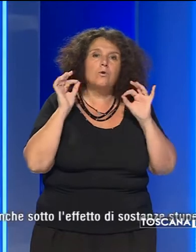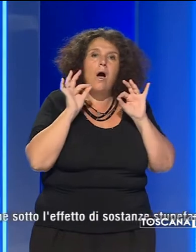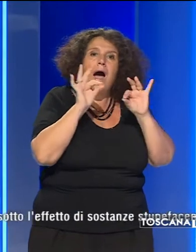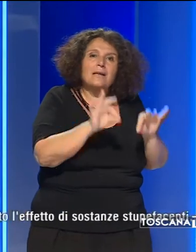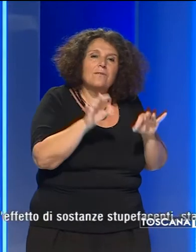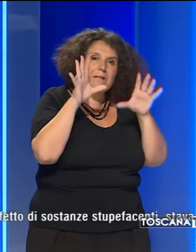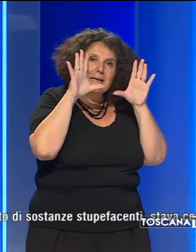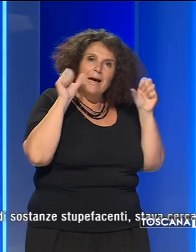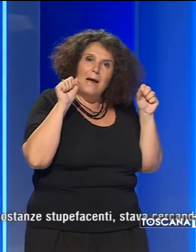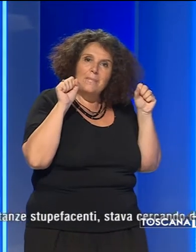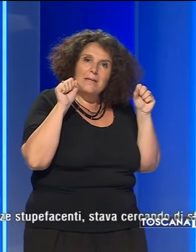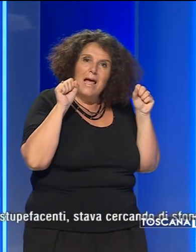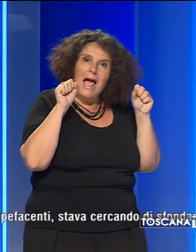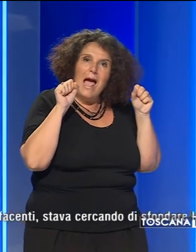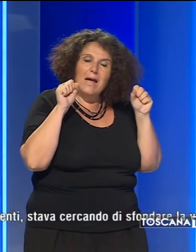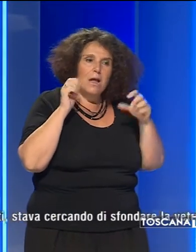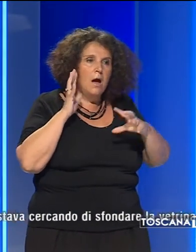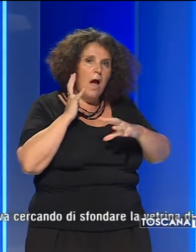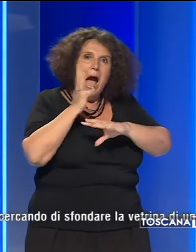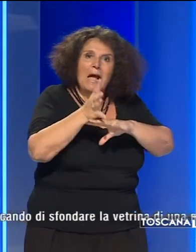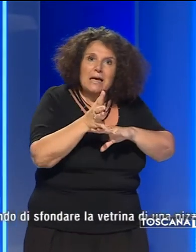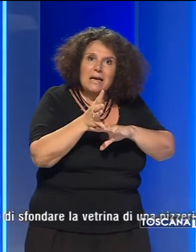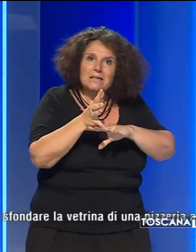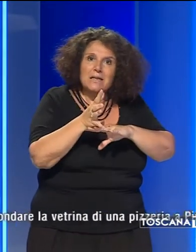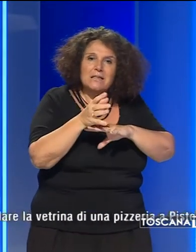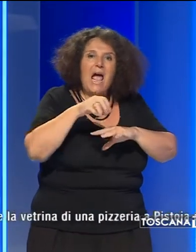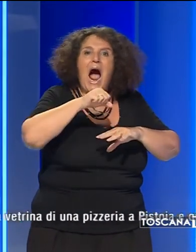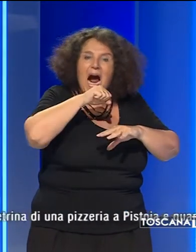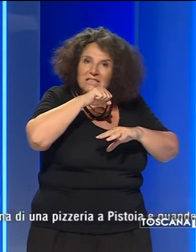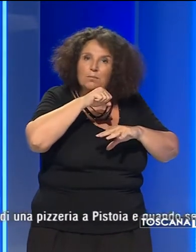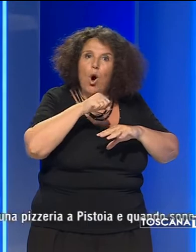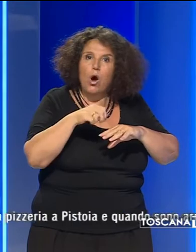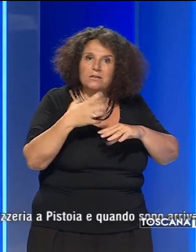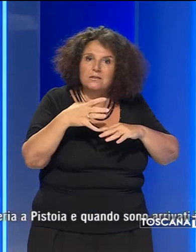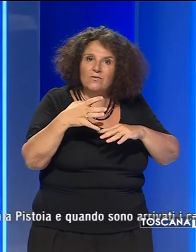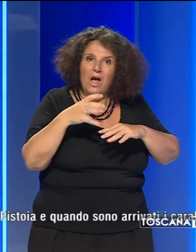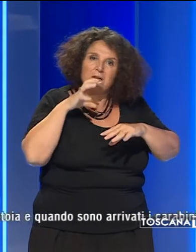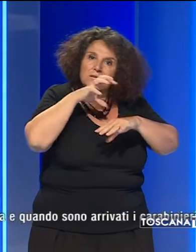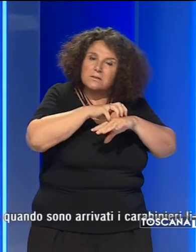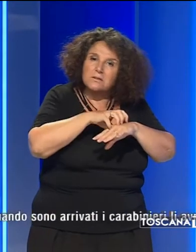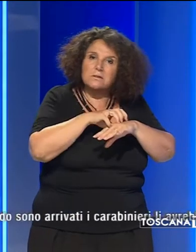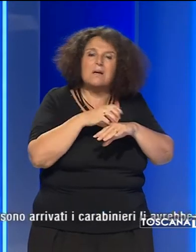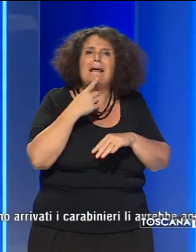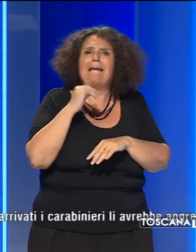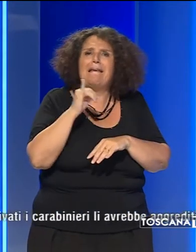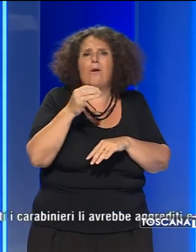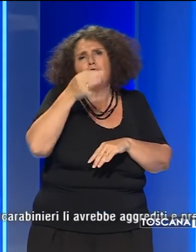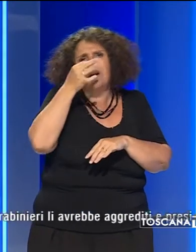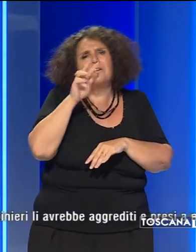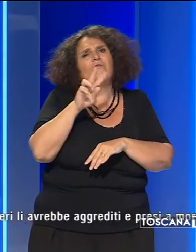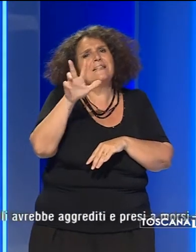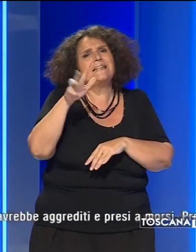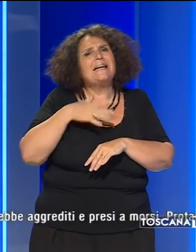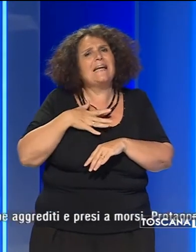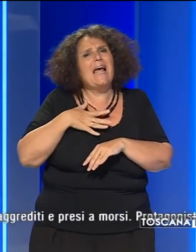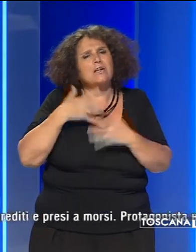arrivati i carabinieri li avrebbe aggrediti e presi a morsi. Protagonista a un fiorentino di 23